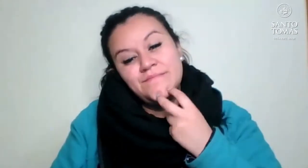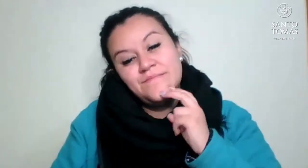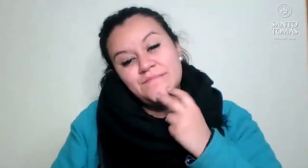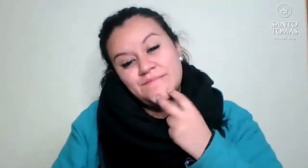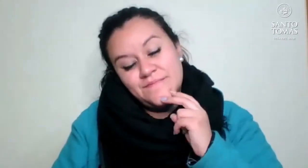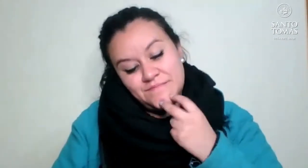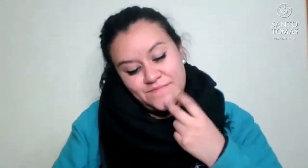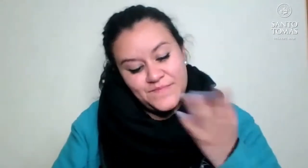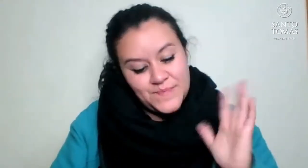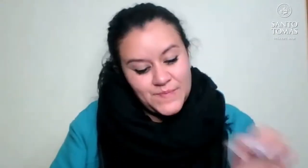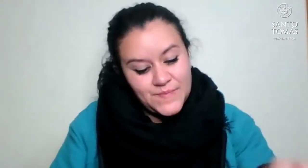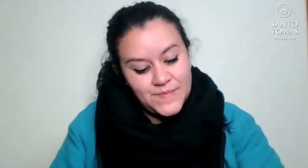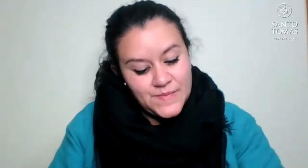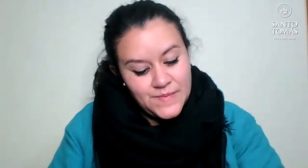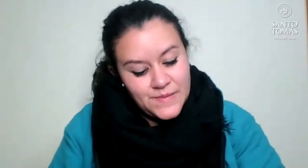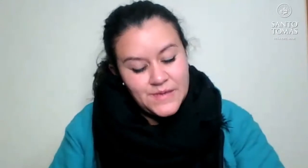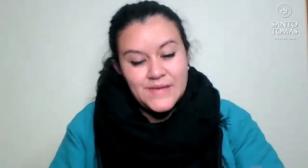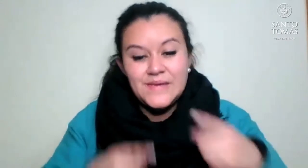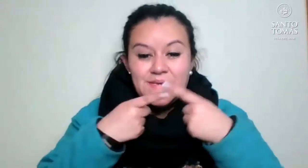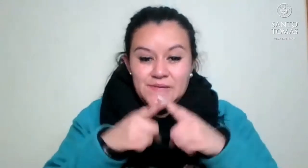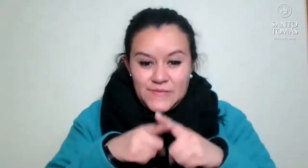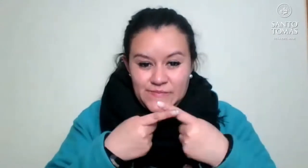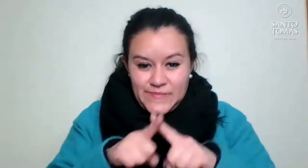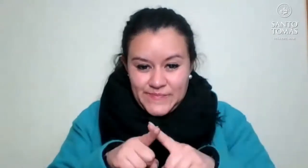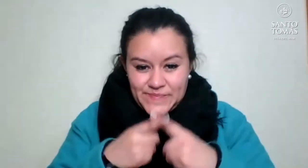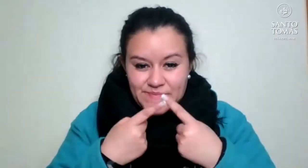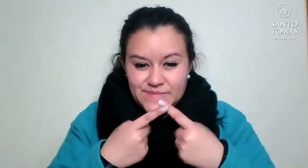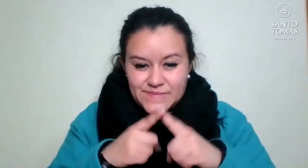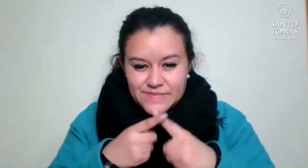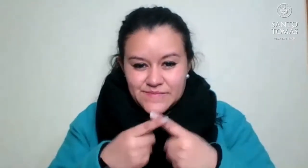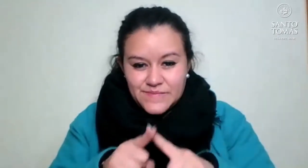O cabildo. La Ligua.